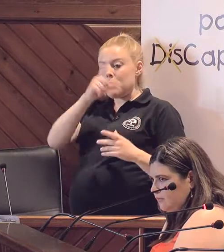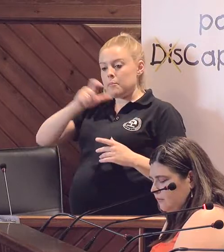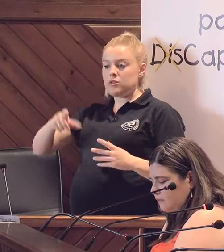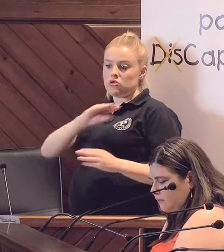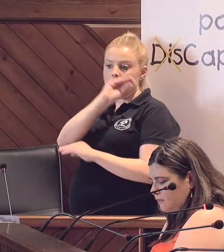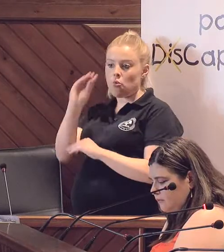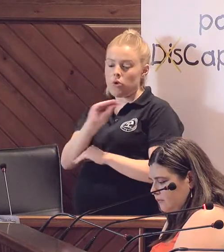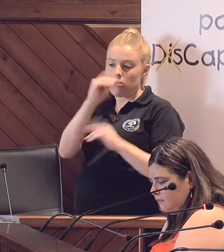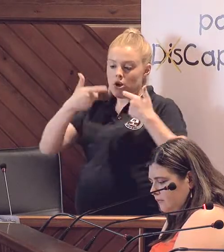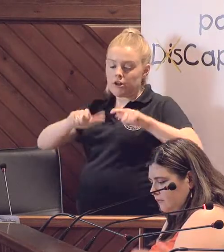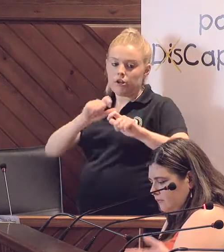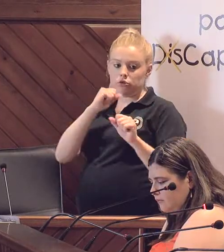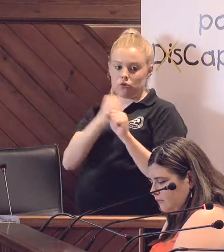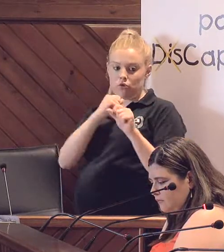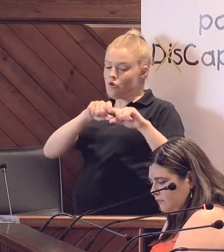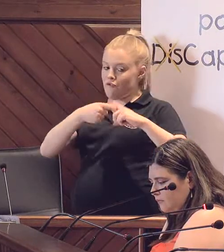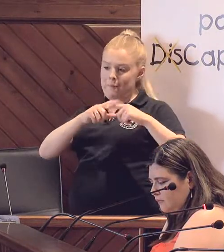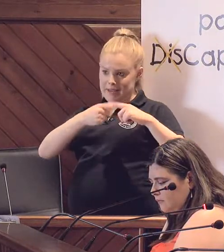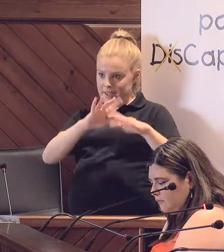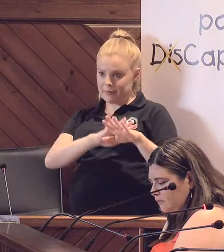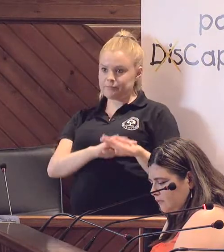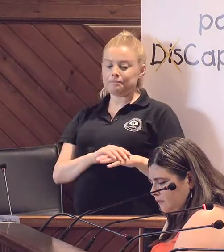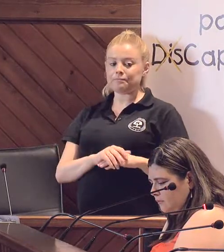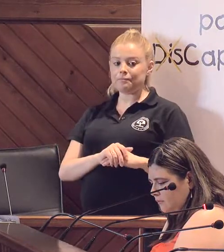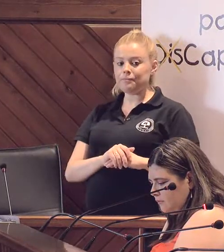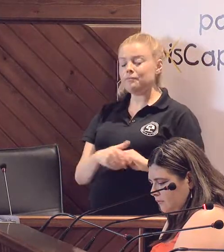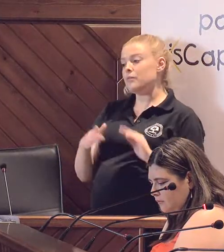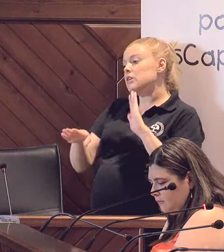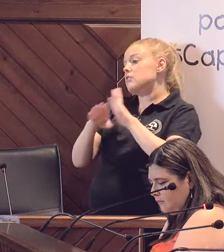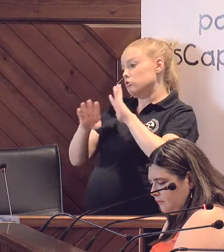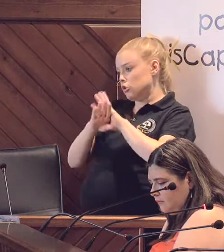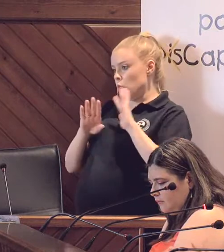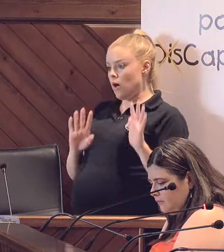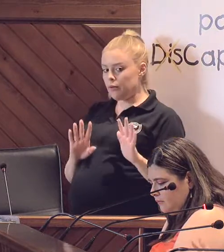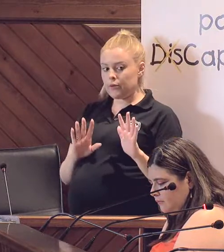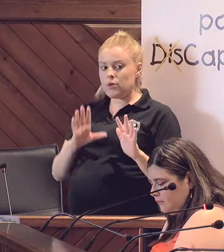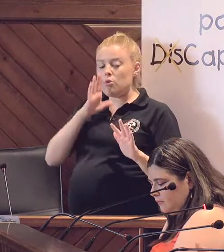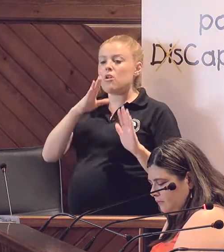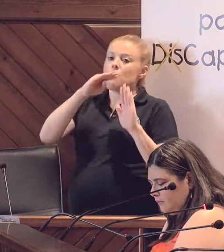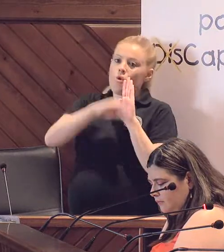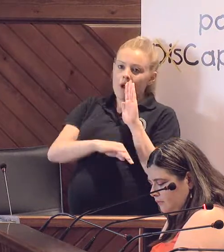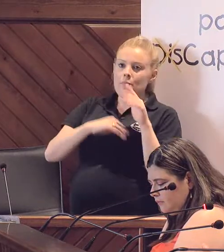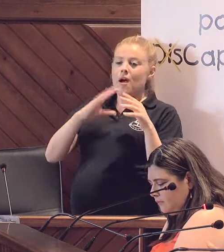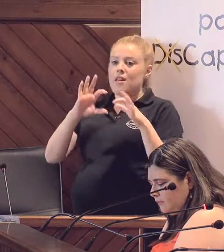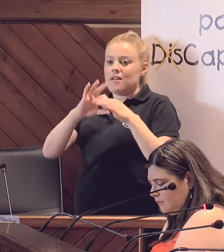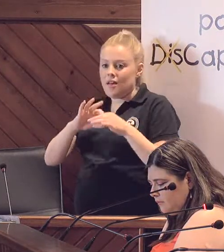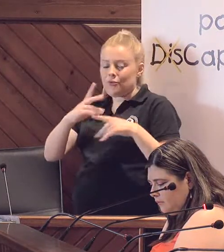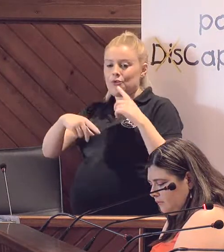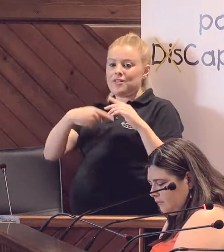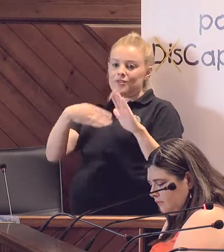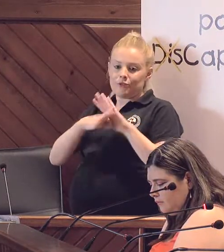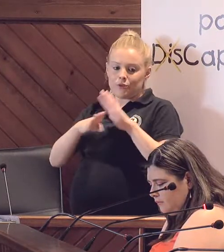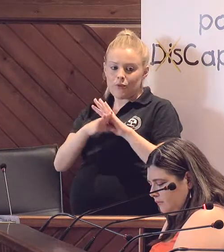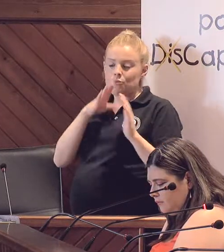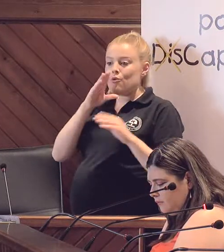cuidadores en el entorno familiar, mediante programas guiados y continuados. ¿Por qué programas guiados y continuados? Porque realmente los